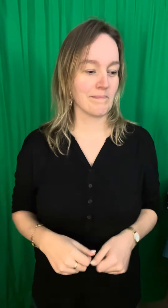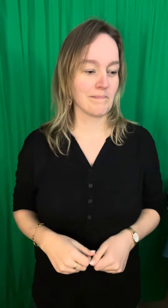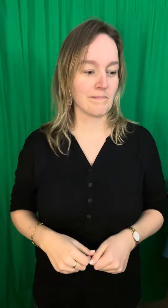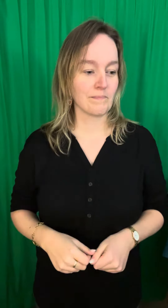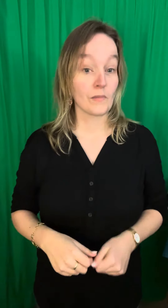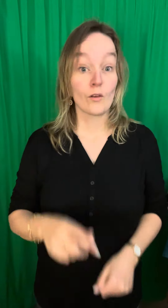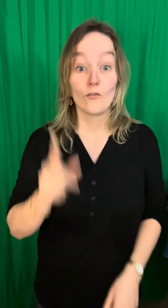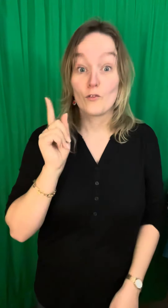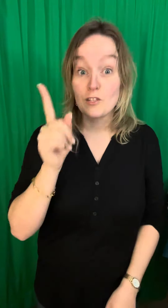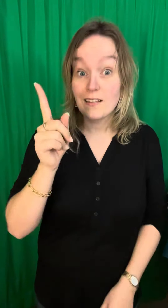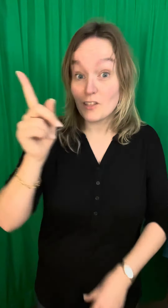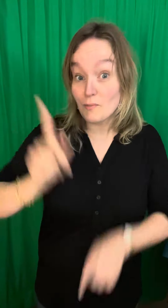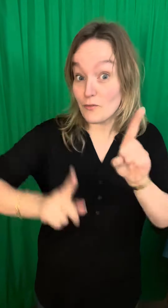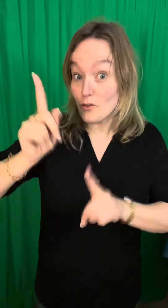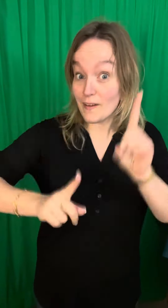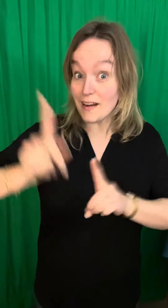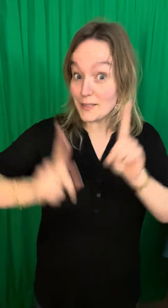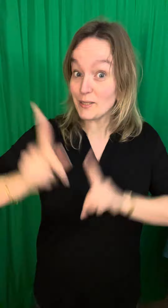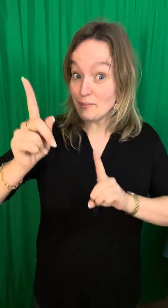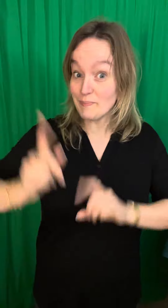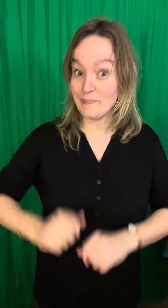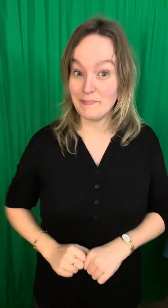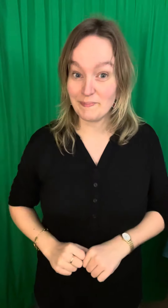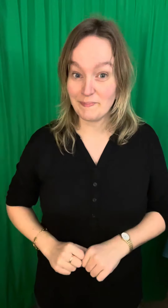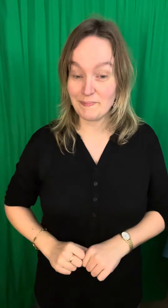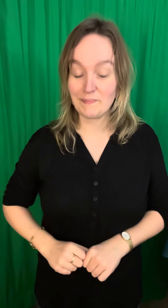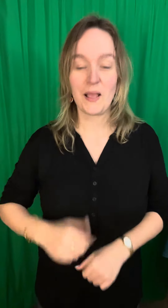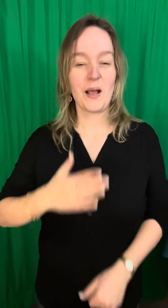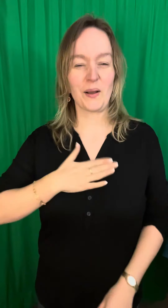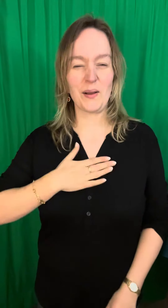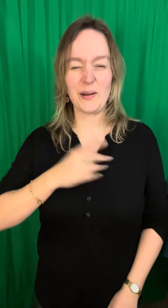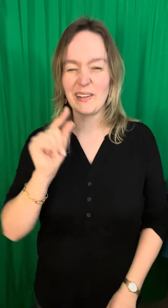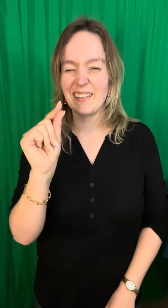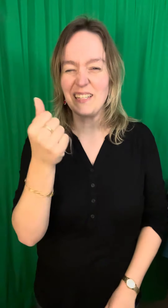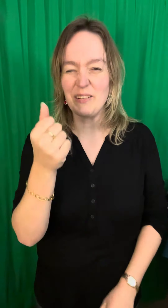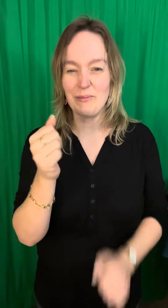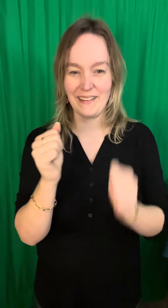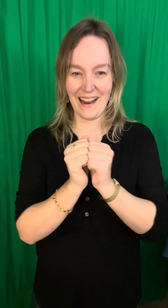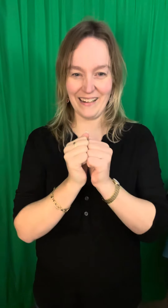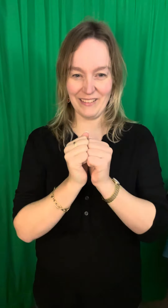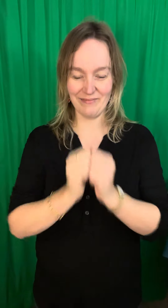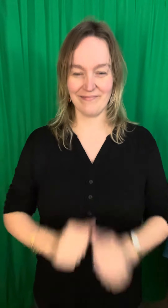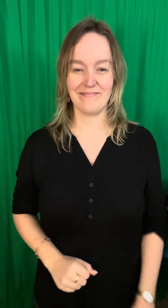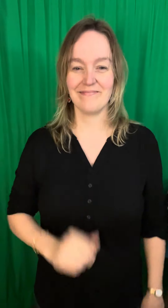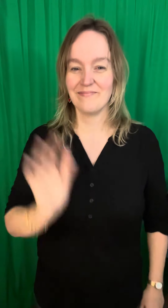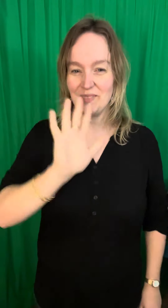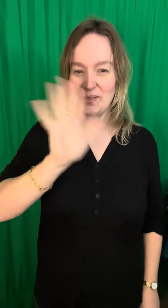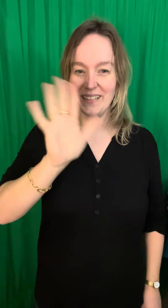Voorzichtig met vuurwerk. Gelukkig nieuwjaar. Doei! Doei!